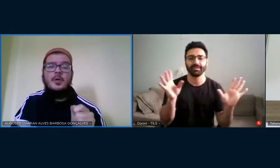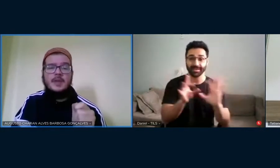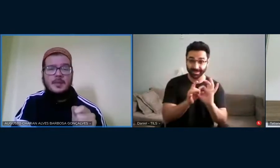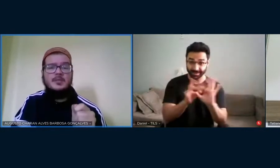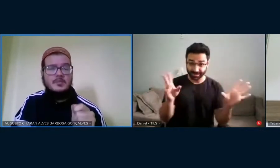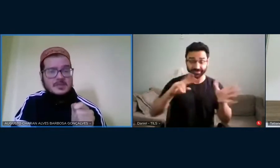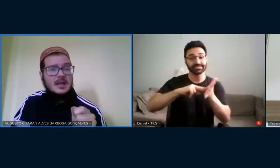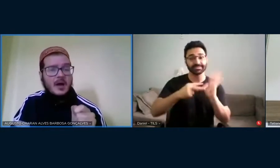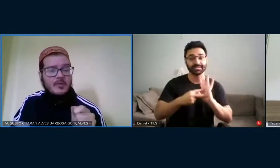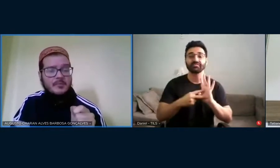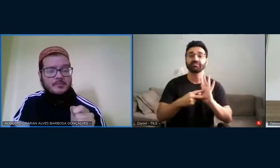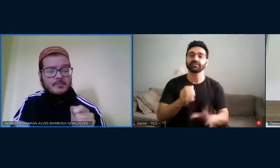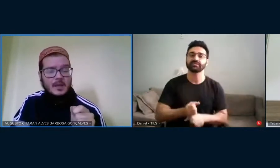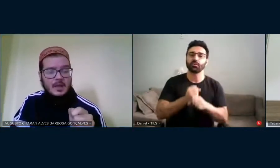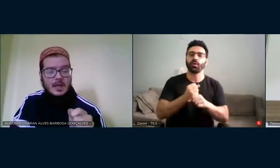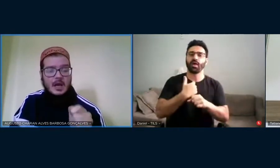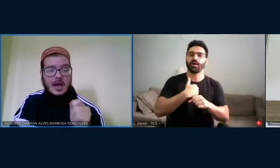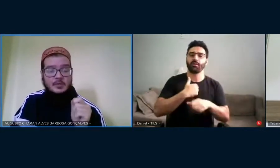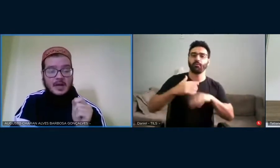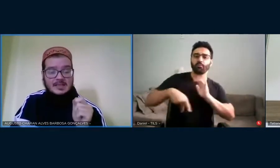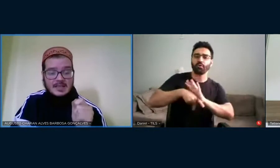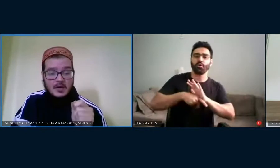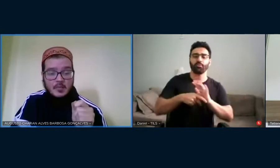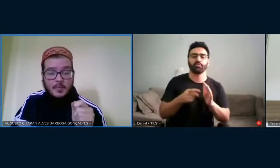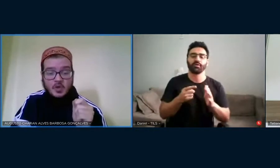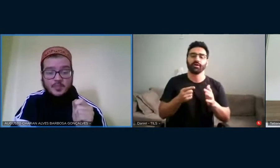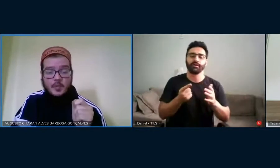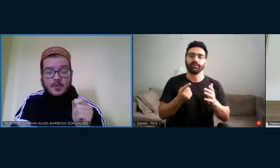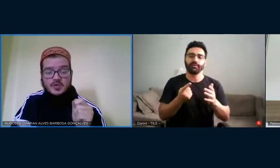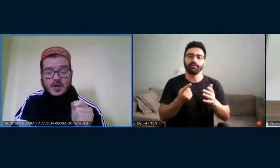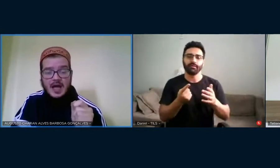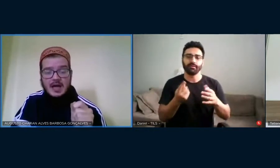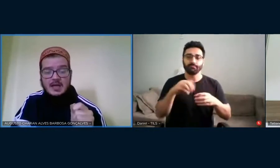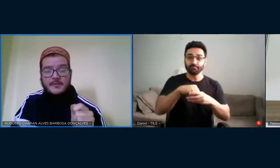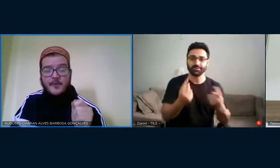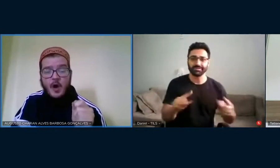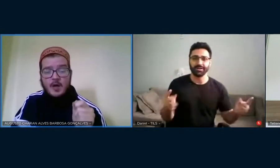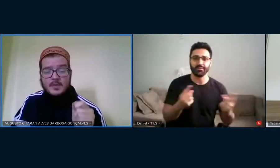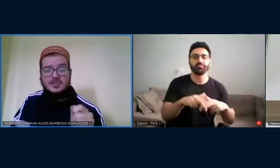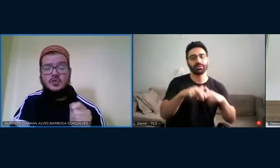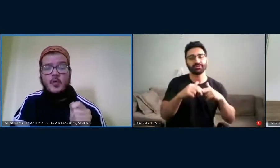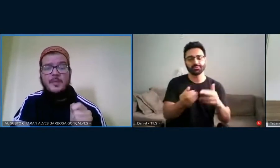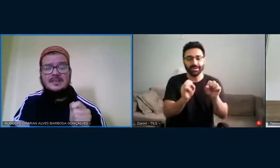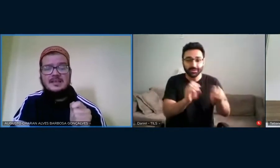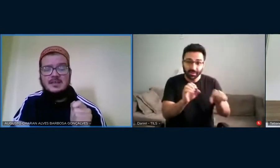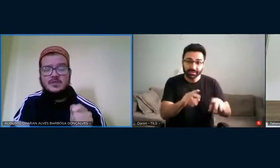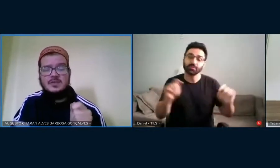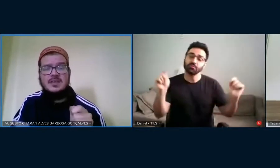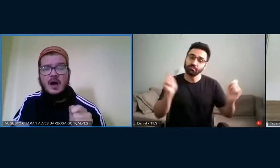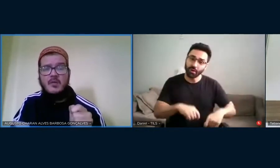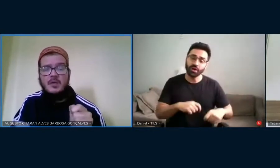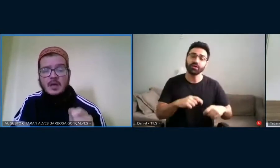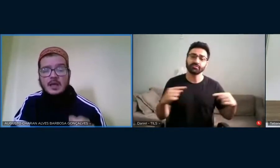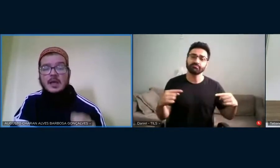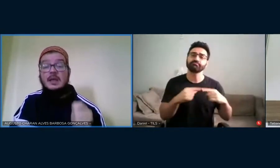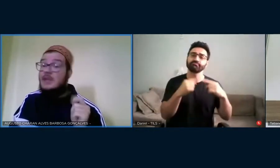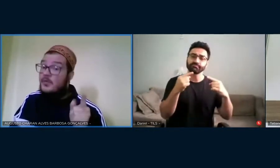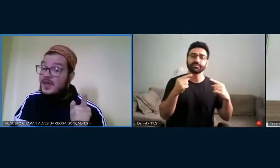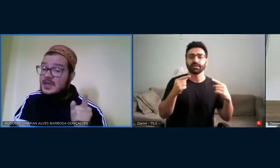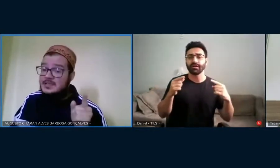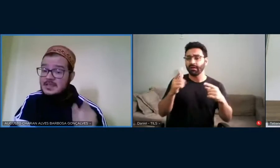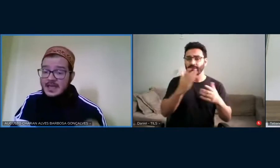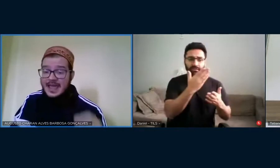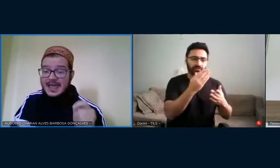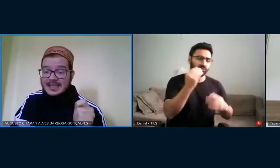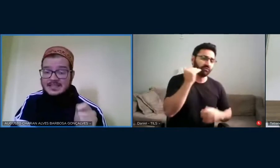próprio comportamento musical. A educação pode proporcionar formas de compensação social e